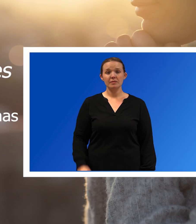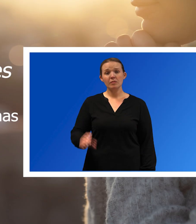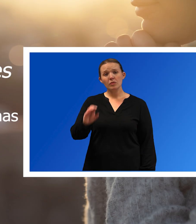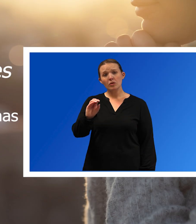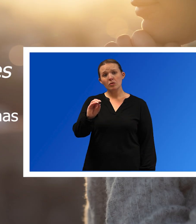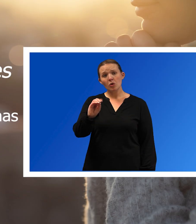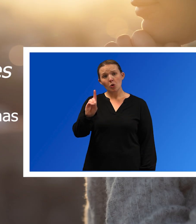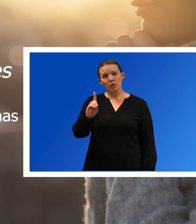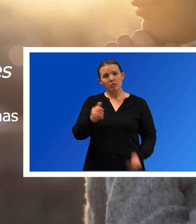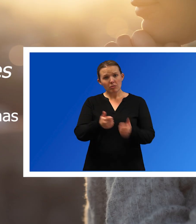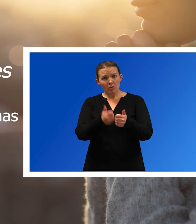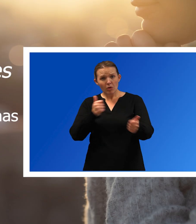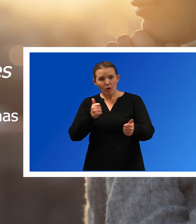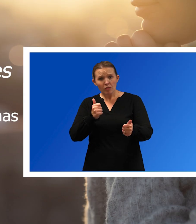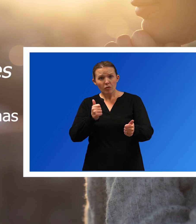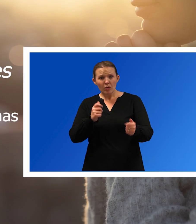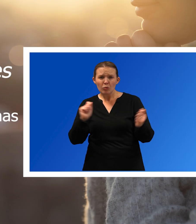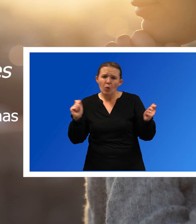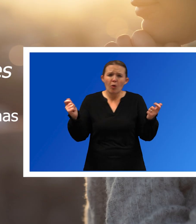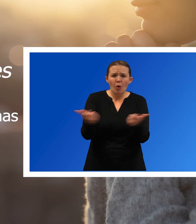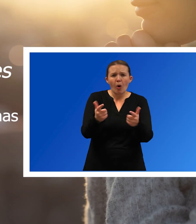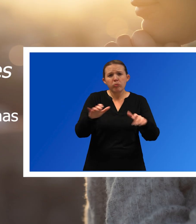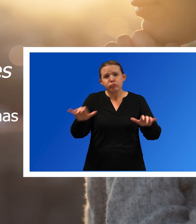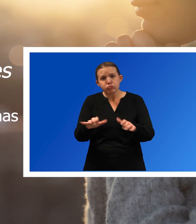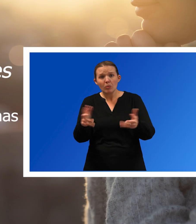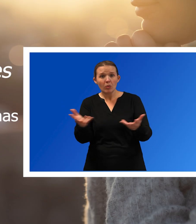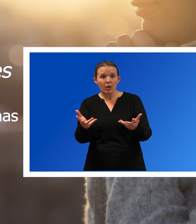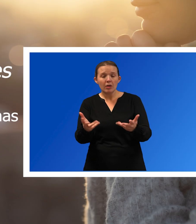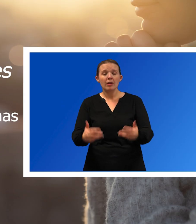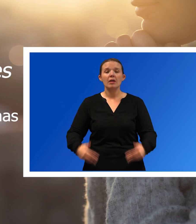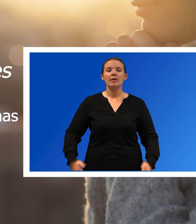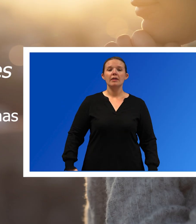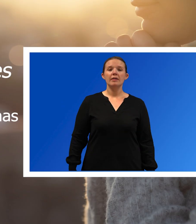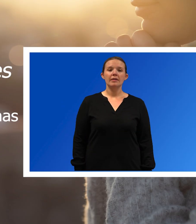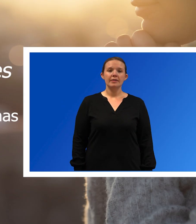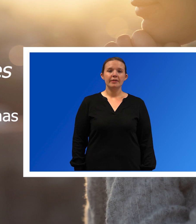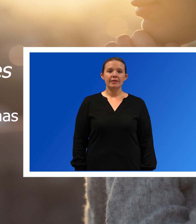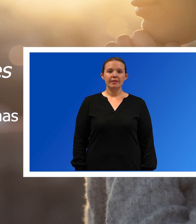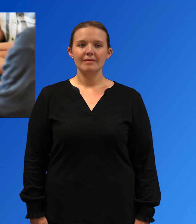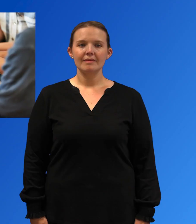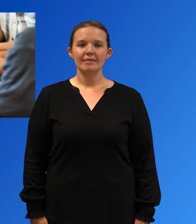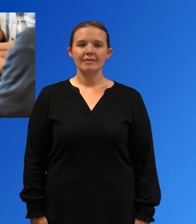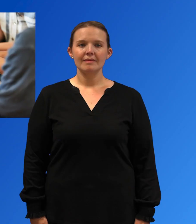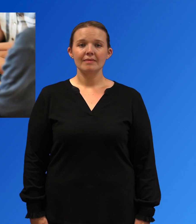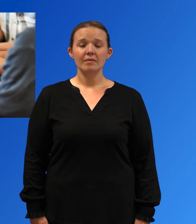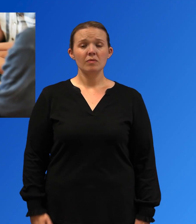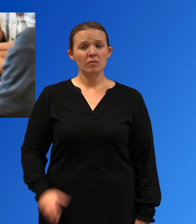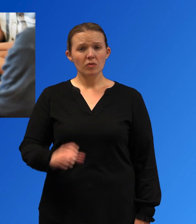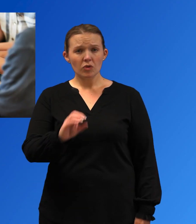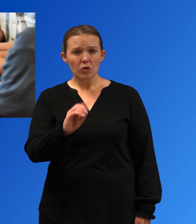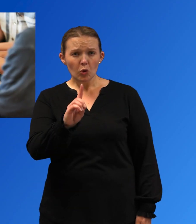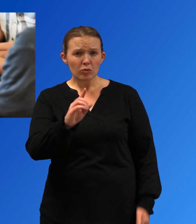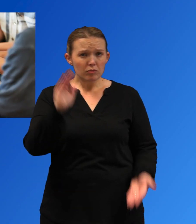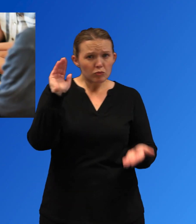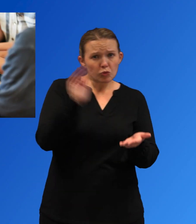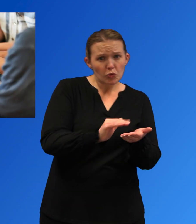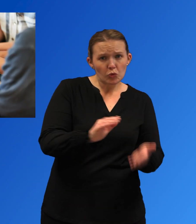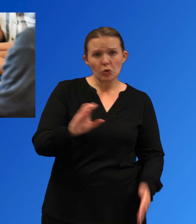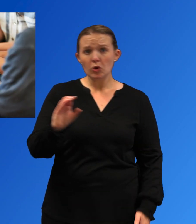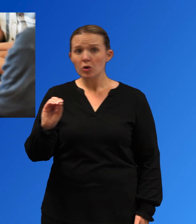Lo que todas las personas pueden hacer para prevenir la sobredosis. Todas las personas pueden tomar